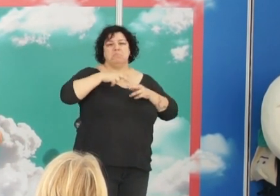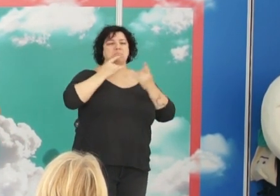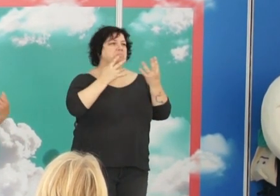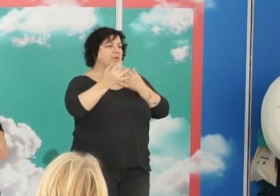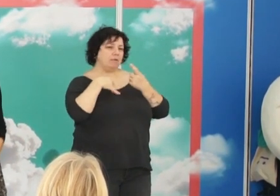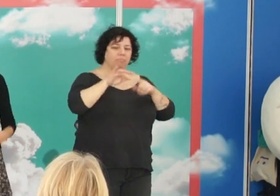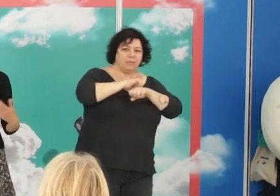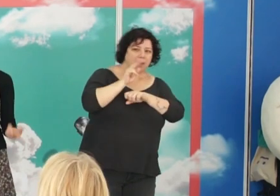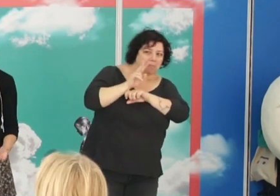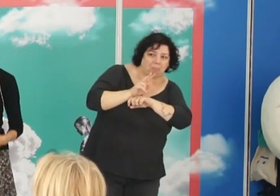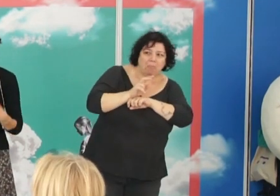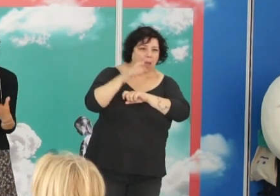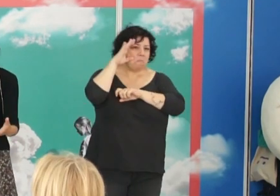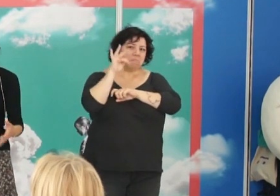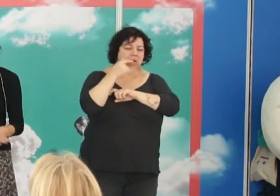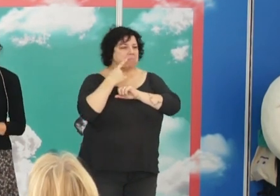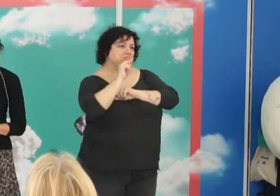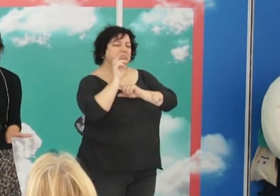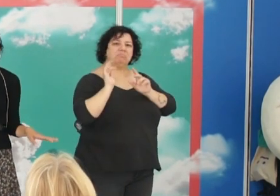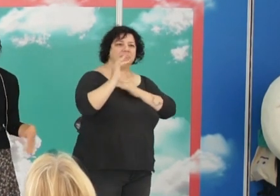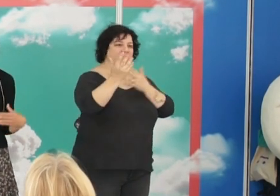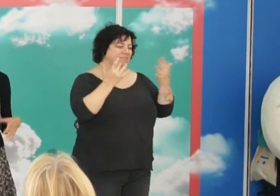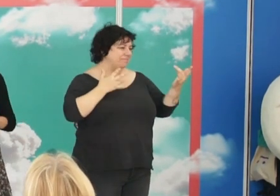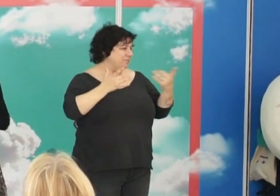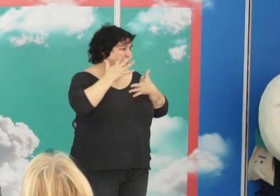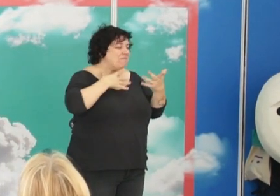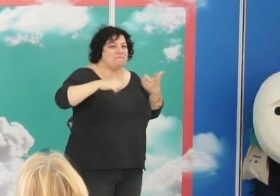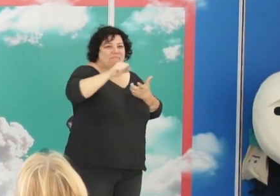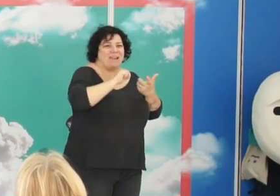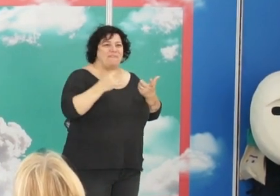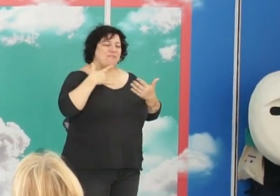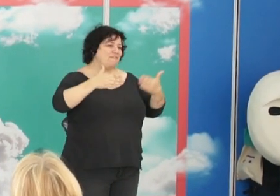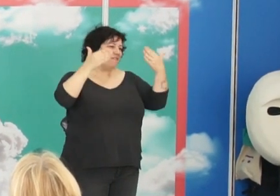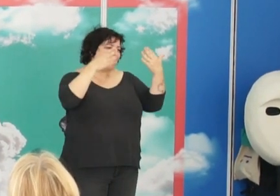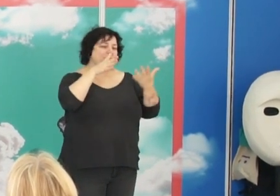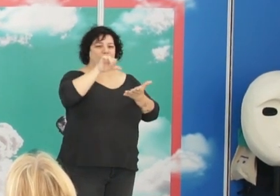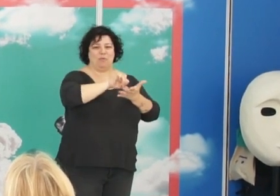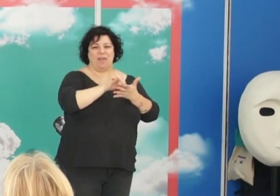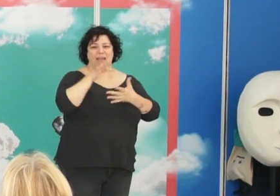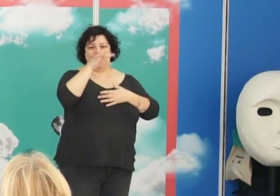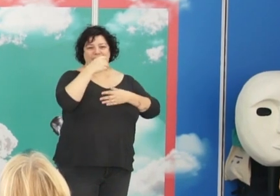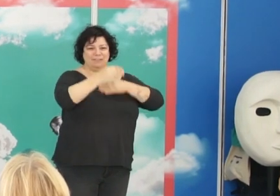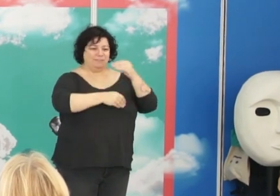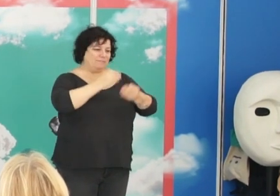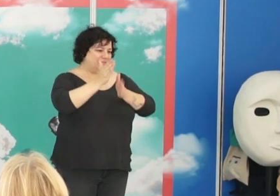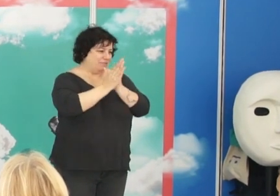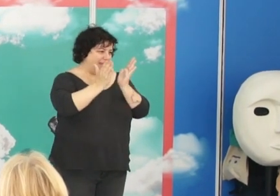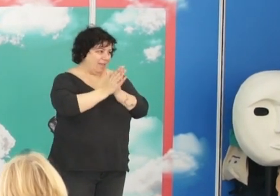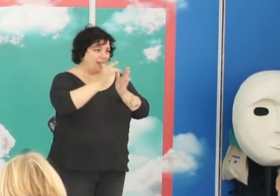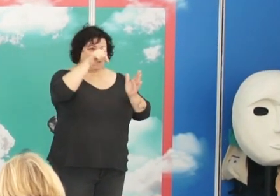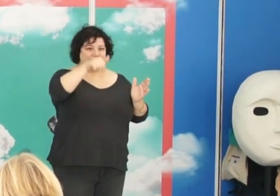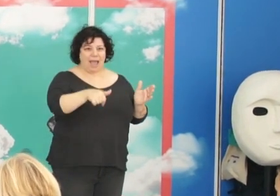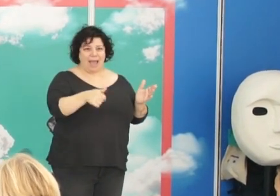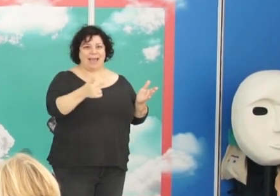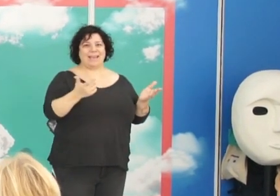gente se asoma por la ventana, escucha un rato, sigue. Es maravilloso, de verdad. Felicidades por la ciudad que tenéis y por la Feria del Libro que tenéis